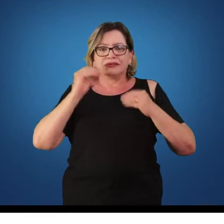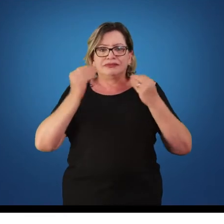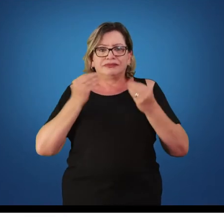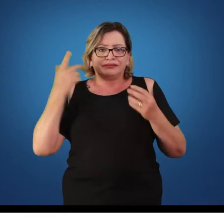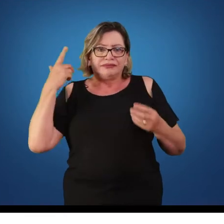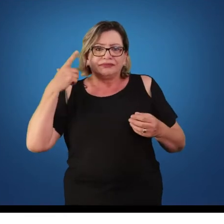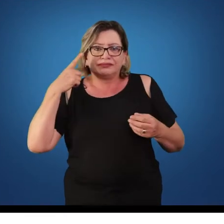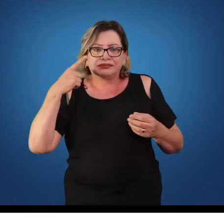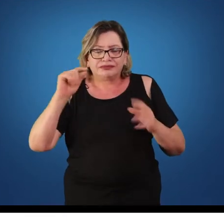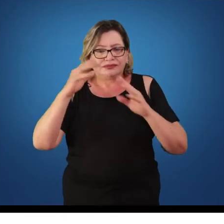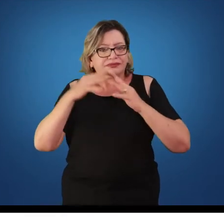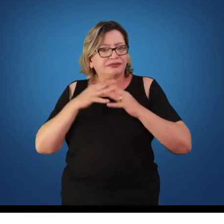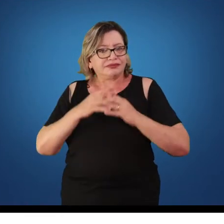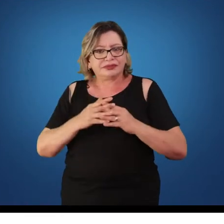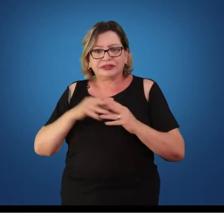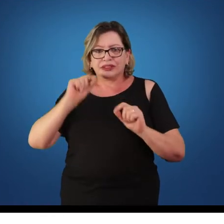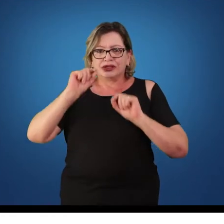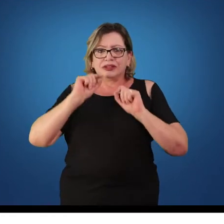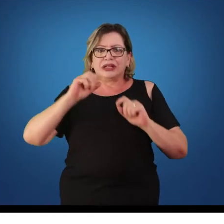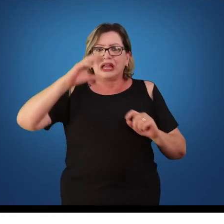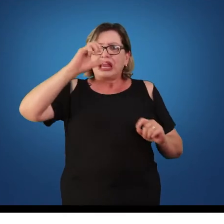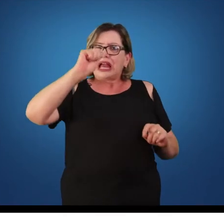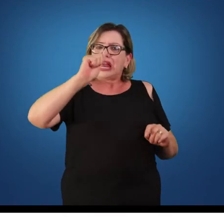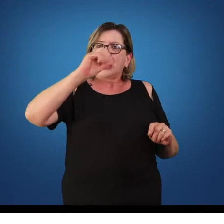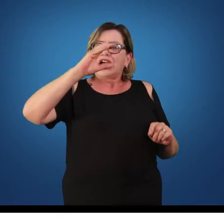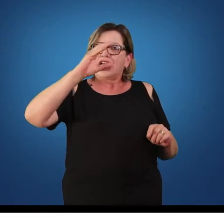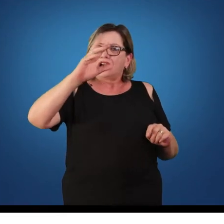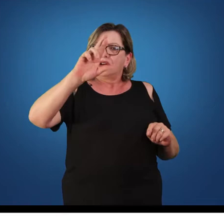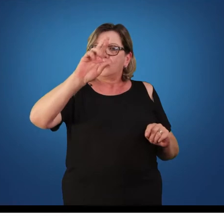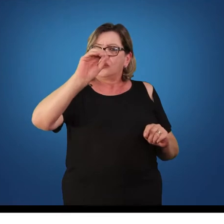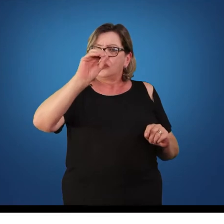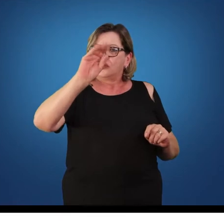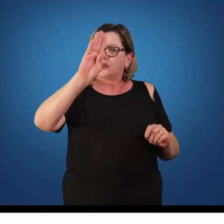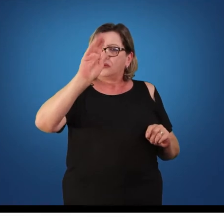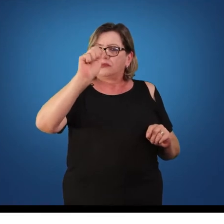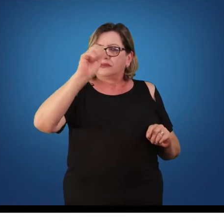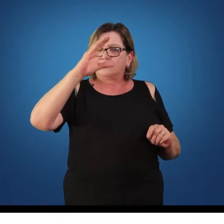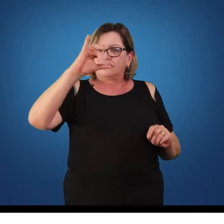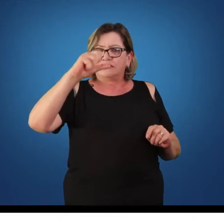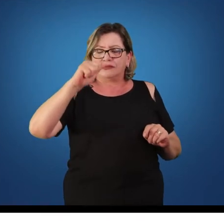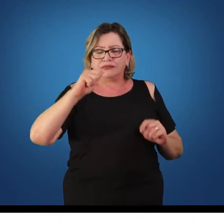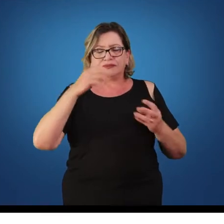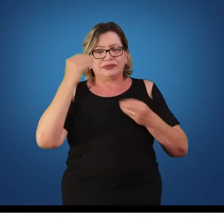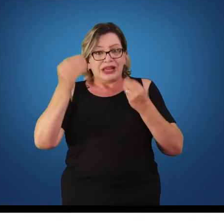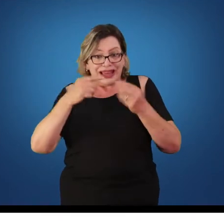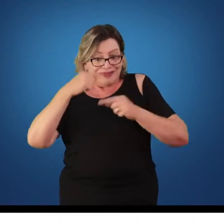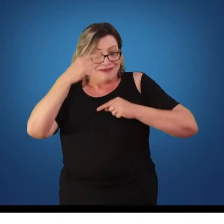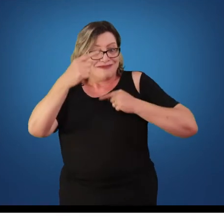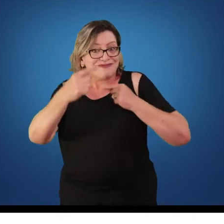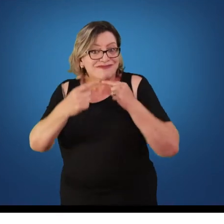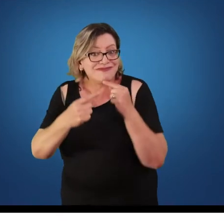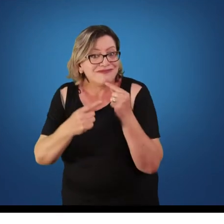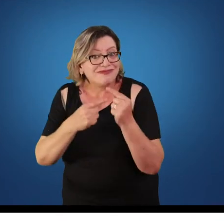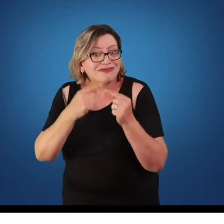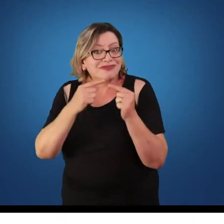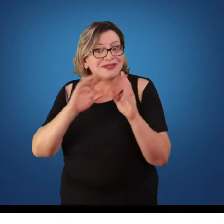complexos, que são os acrobáticos ou semi-acrobáticos, começando pelos rolamentos e depois indo para as rodas,